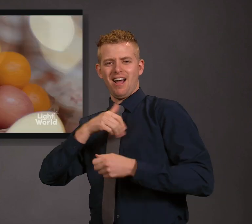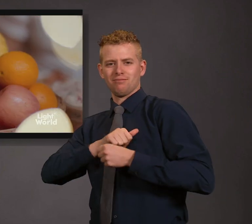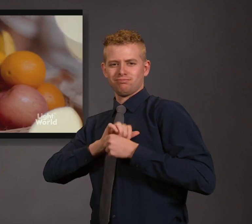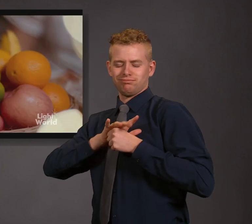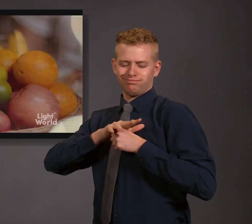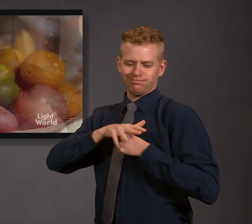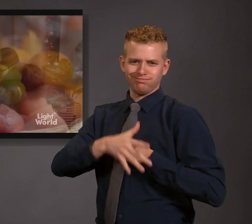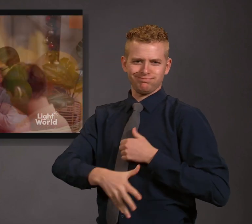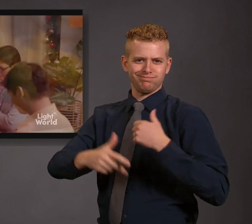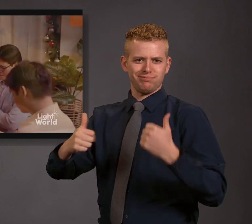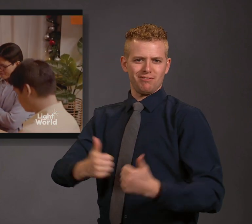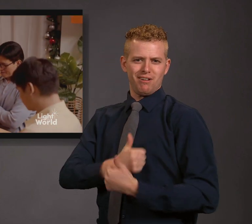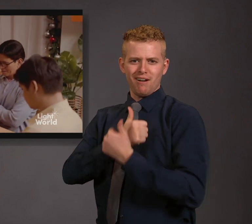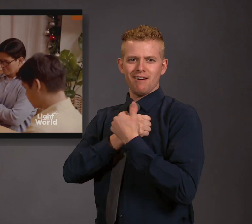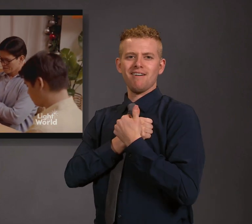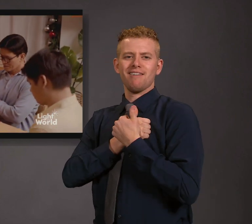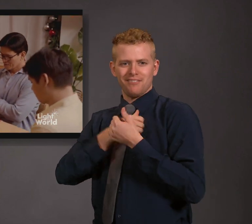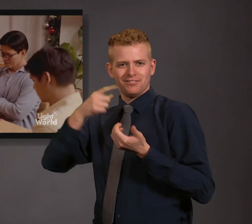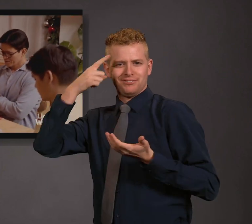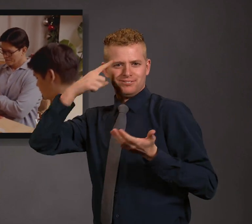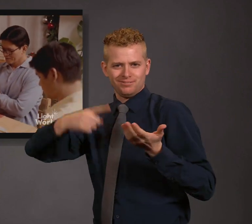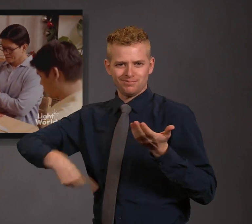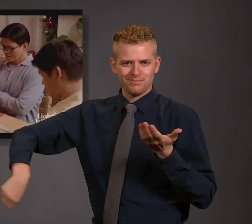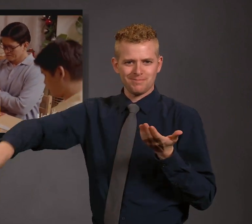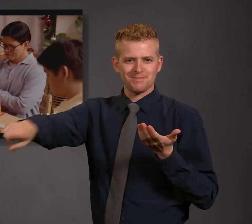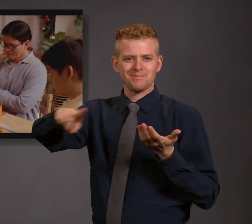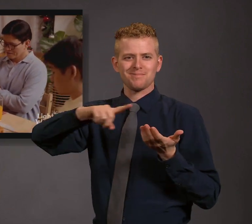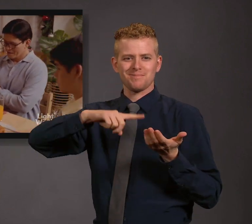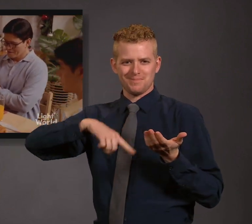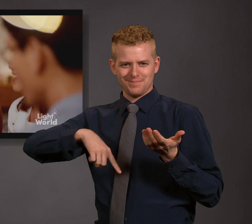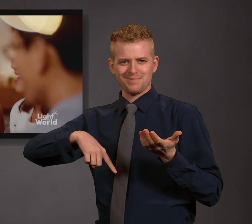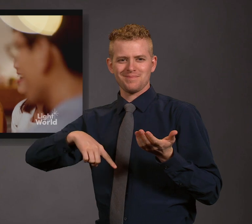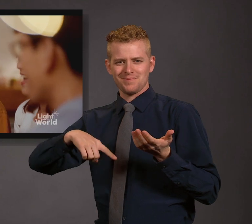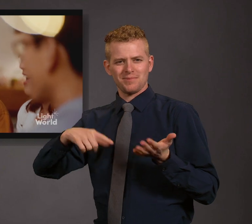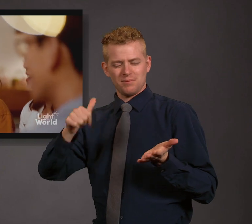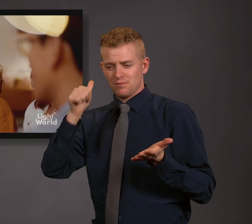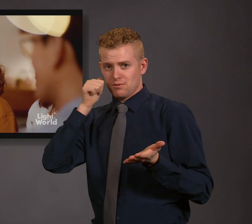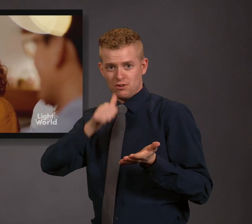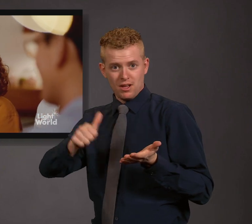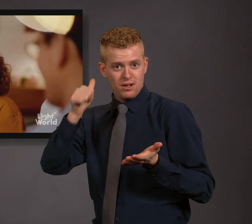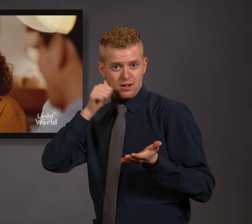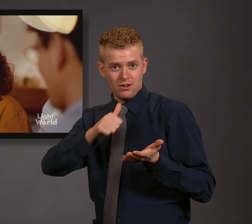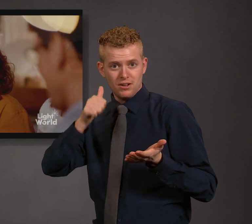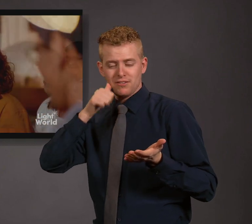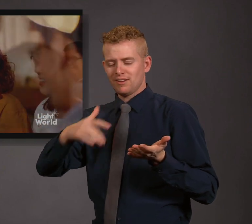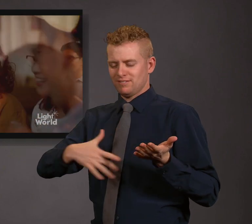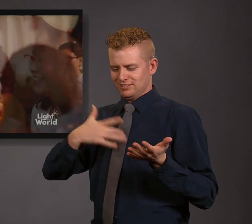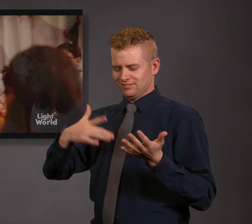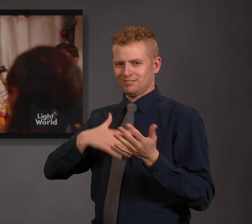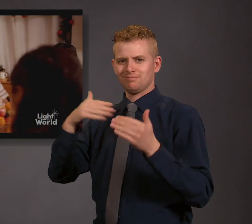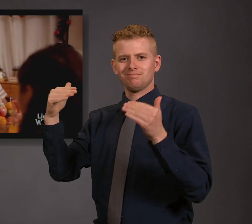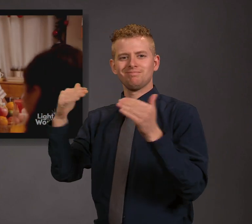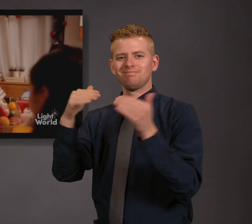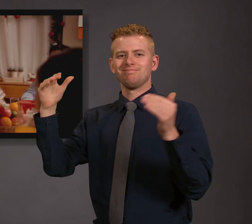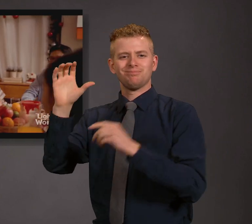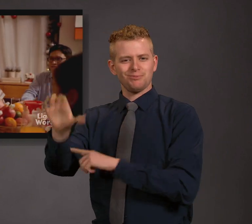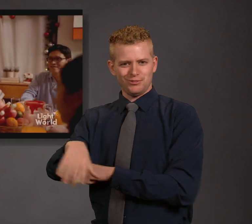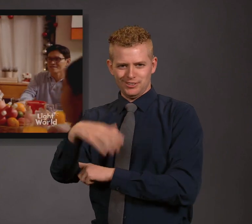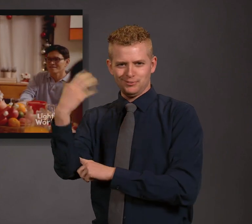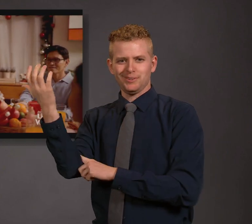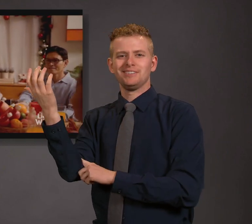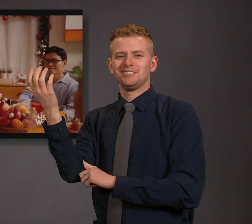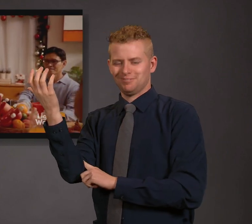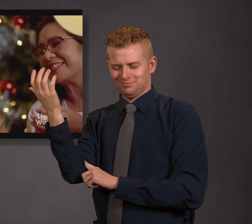Pungunang pagmamahal niya Araw-araw magiging Pasko